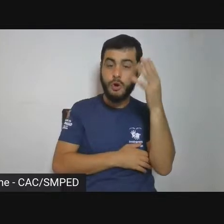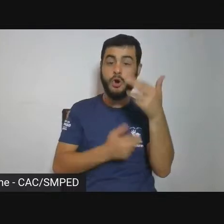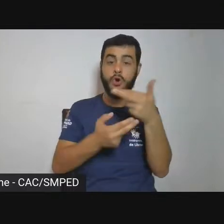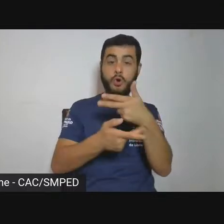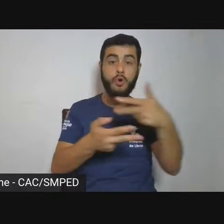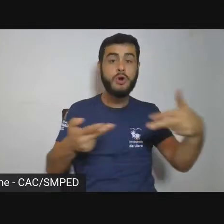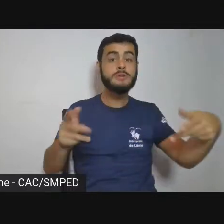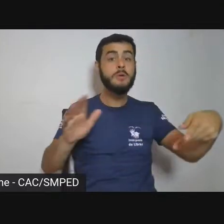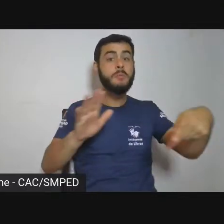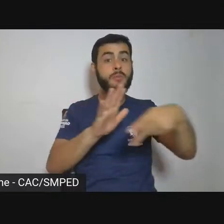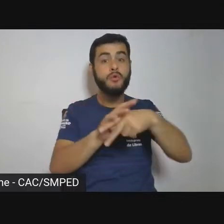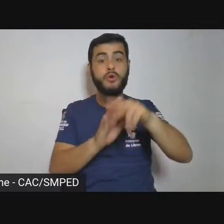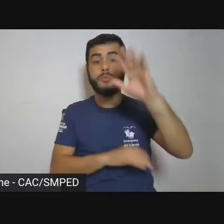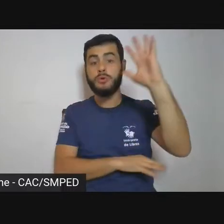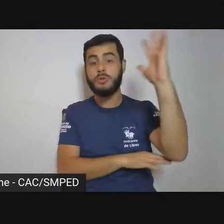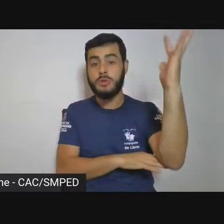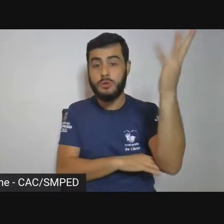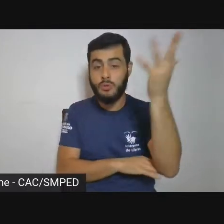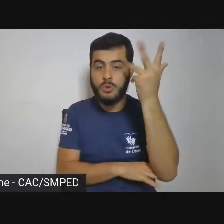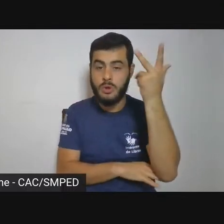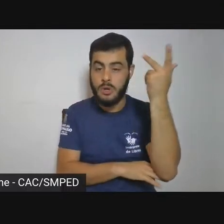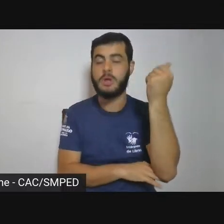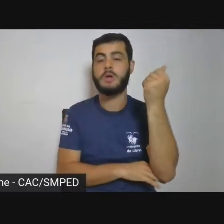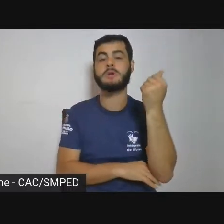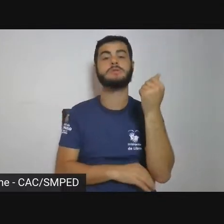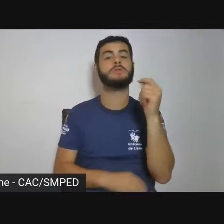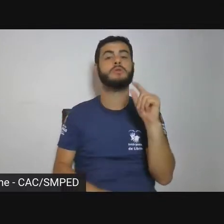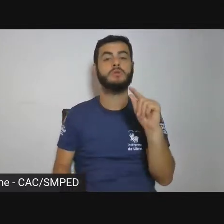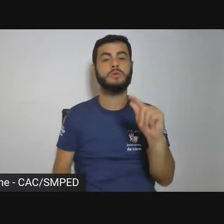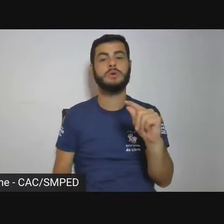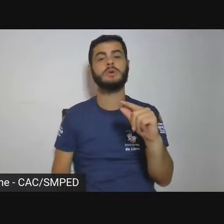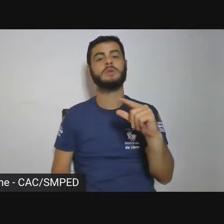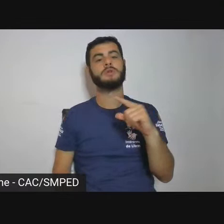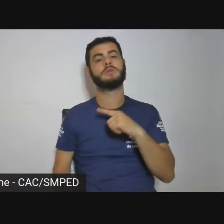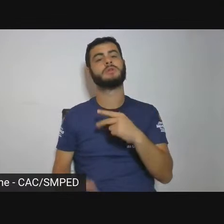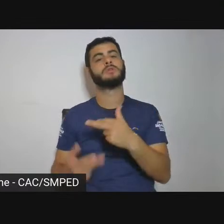relação com a paisagem passa por escutar essa